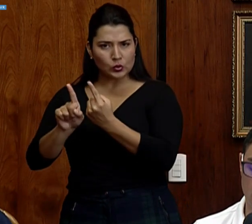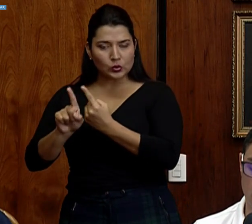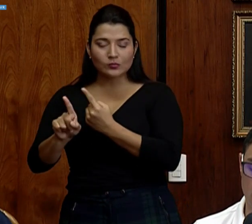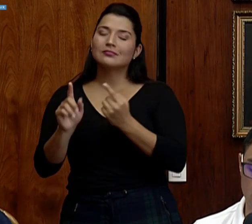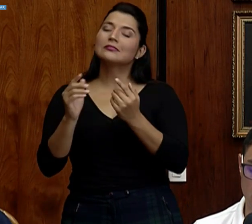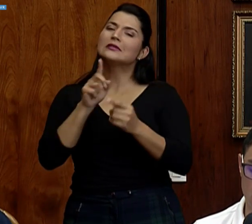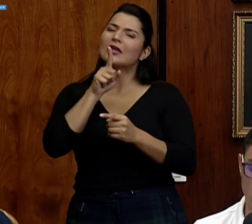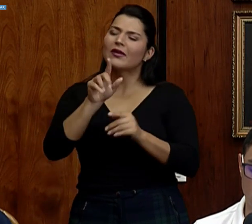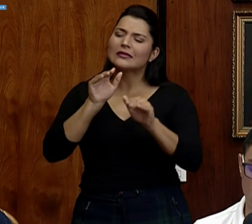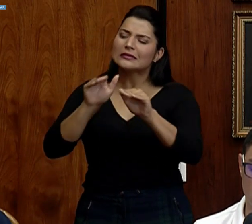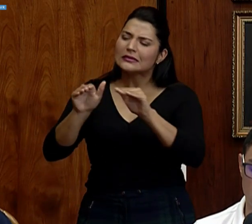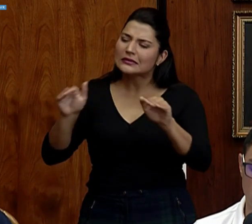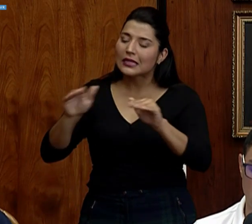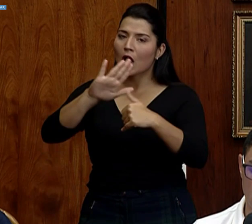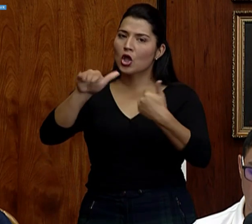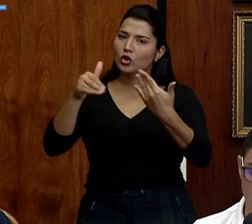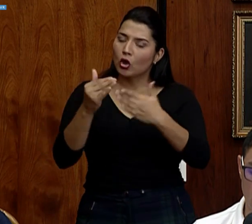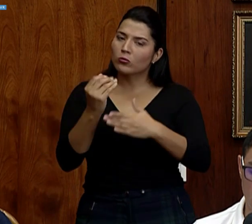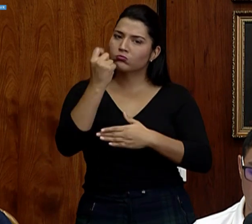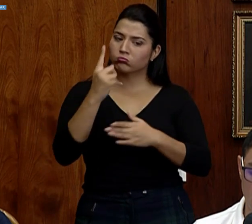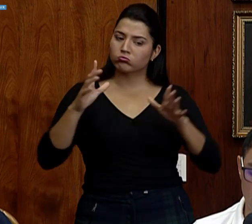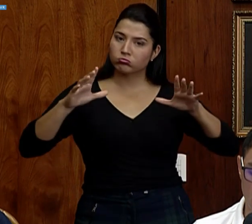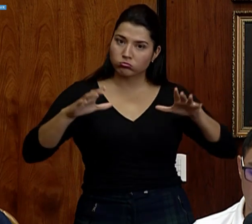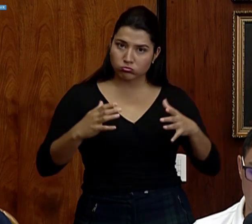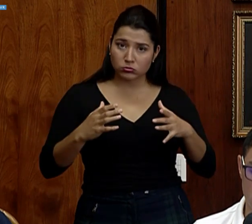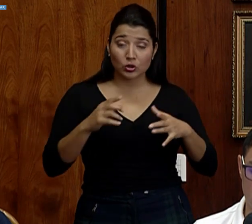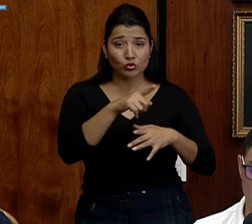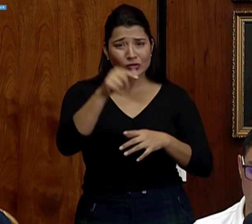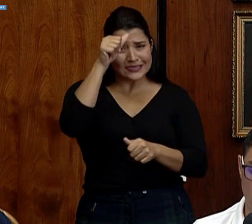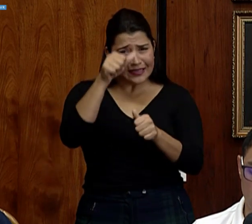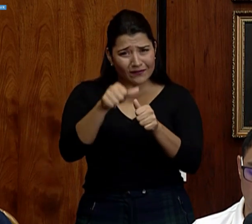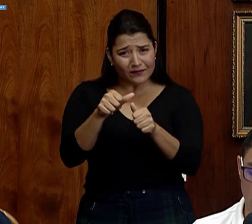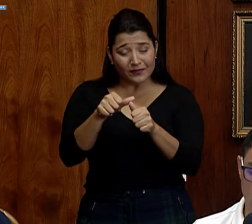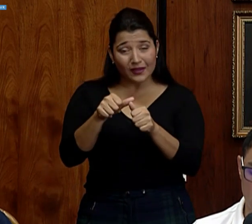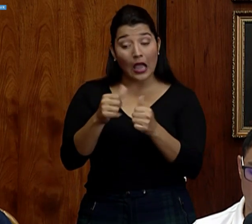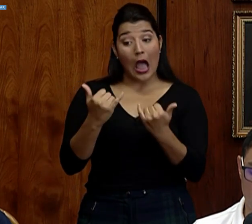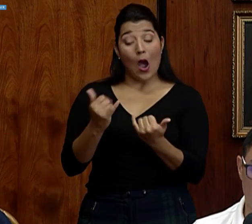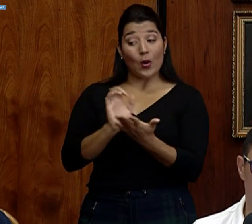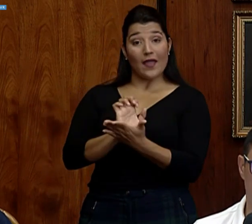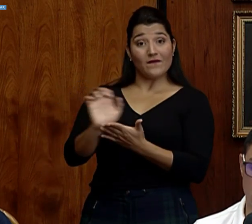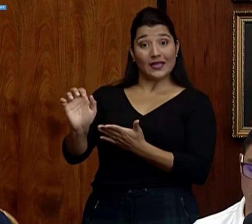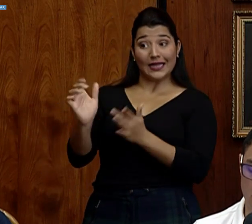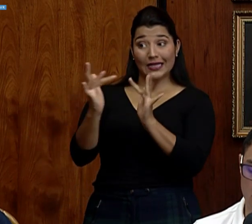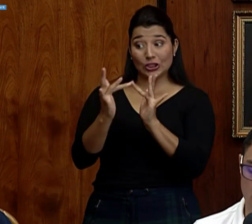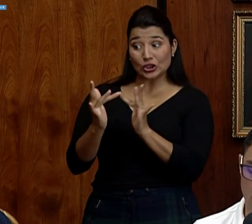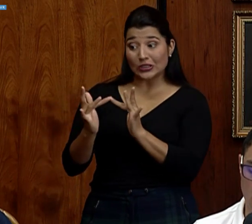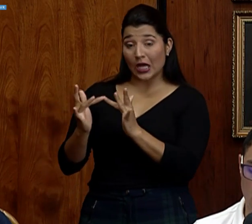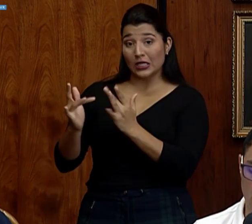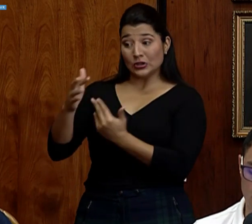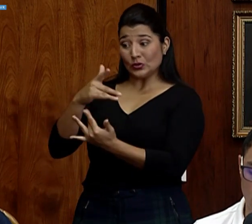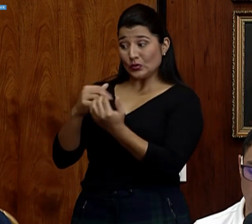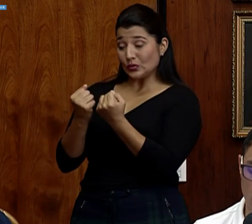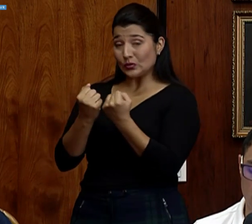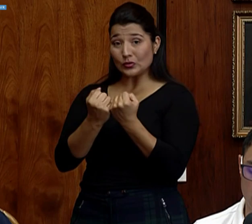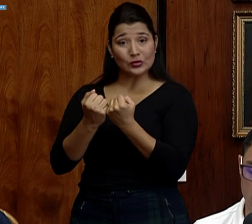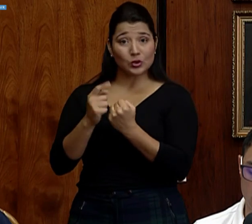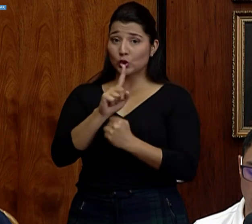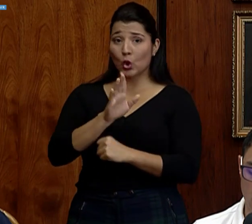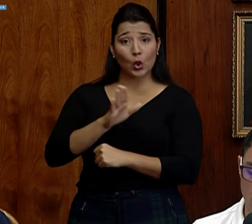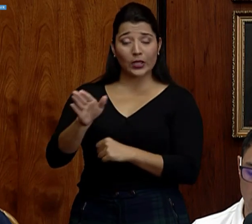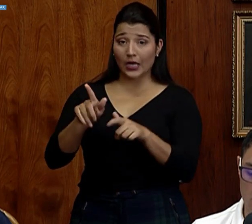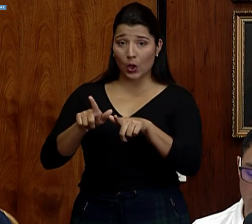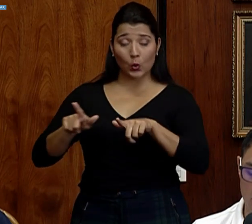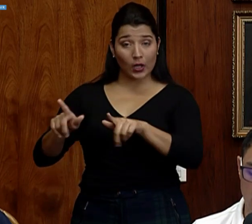nos unamos. Recordemos que en estos momentos hay que evitar al máximo la conglomeración e ir a lugares públicos.